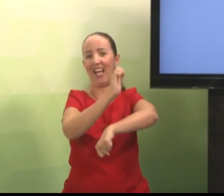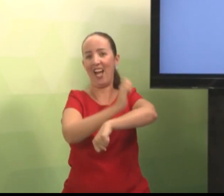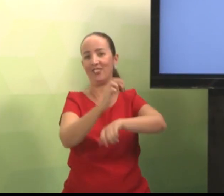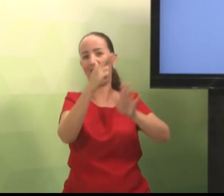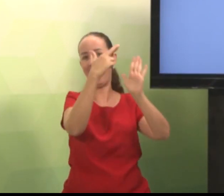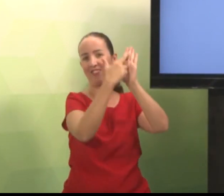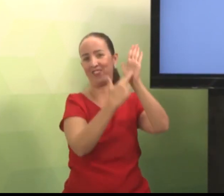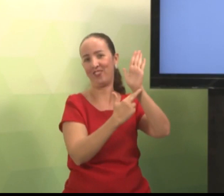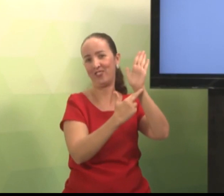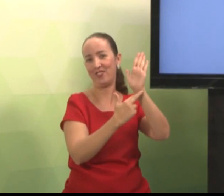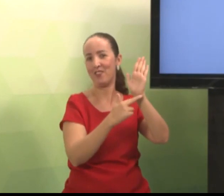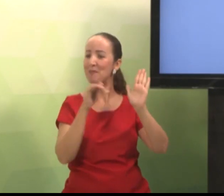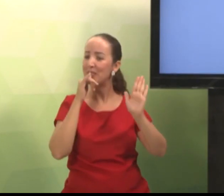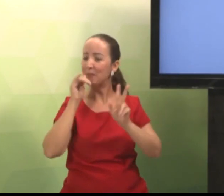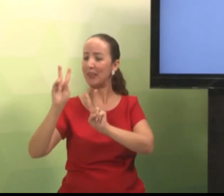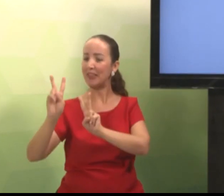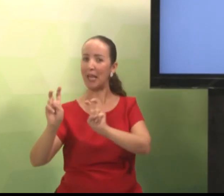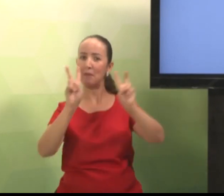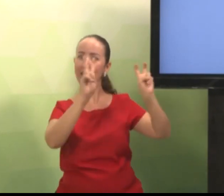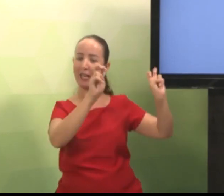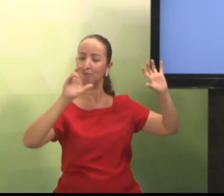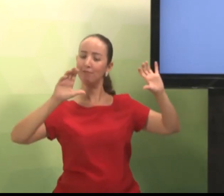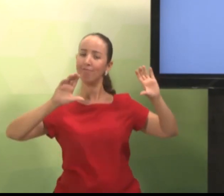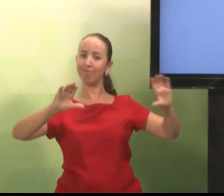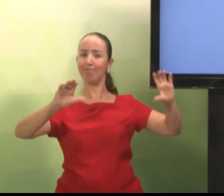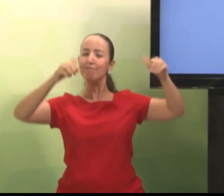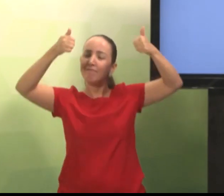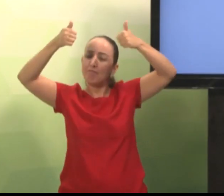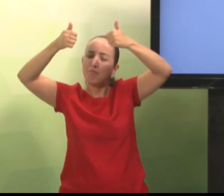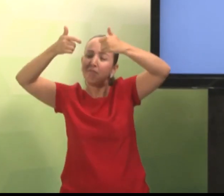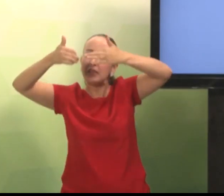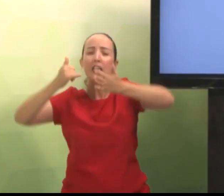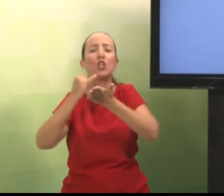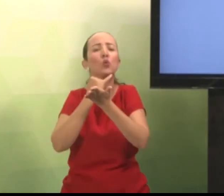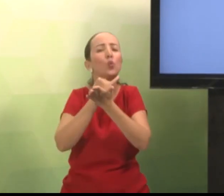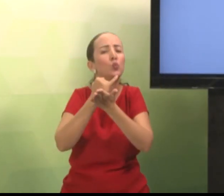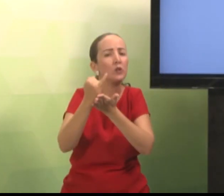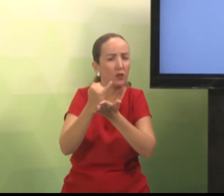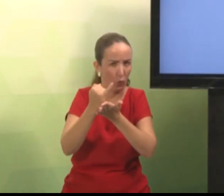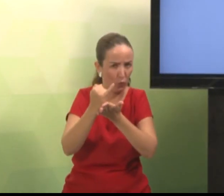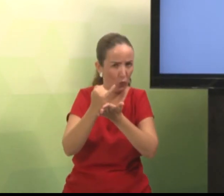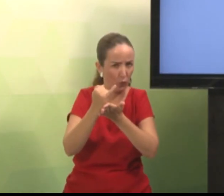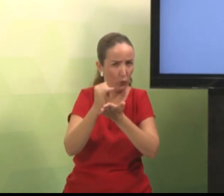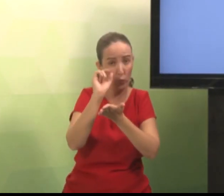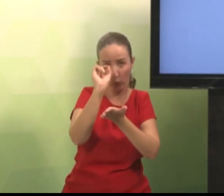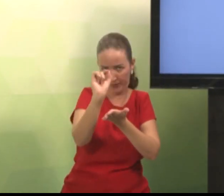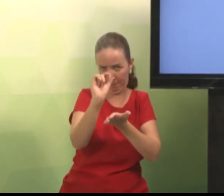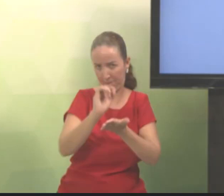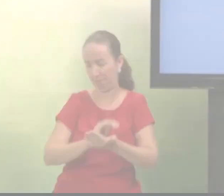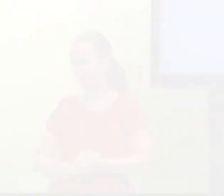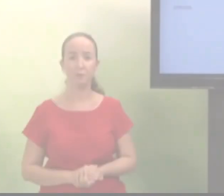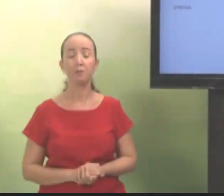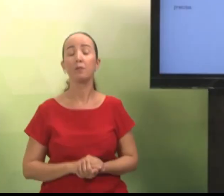Então, se você vai usar o mesmo tema do estágio, então, aqui na introdução, você vai explicar. Veja.